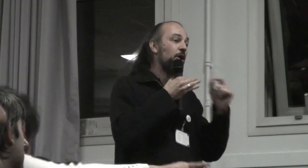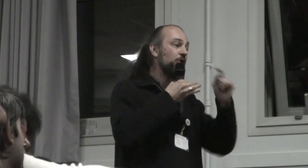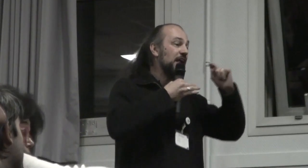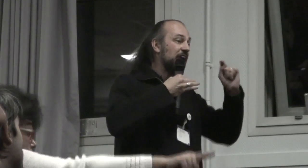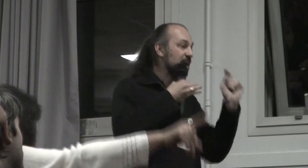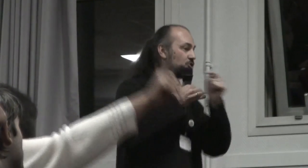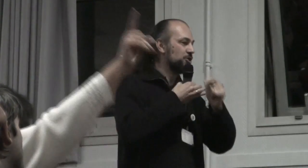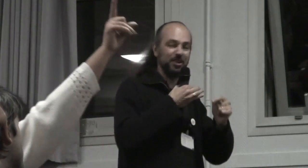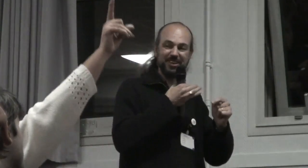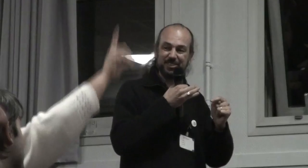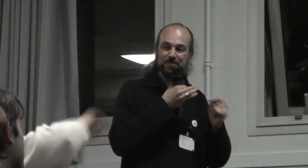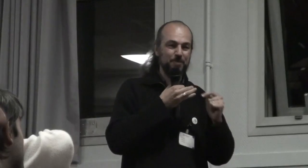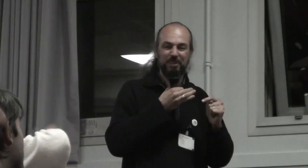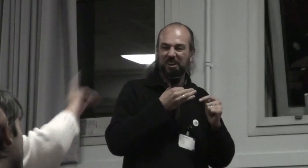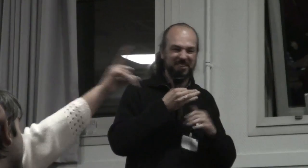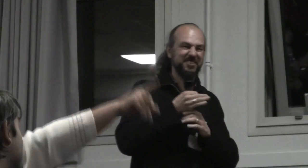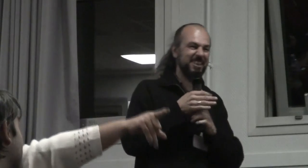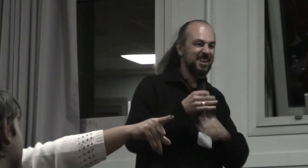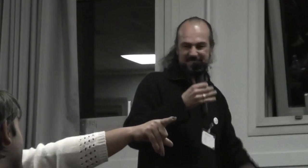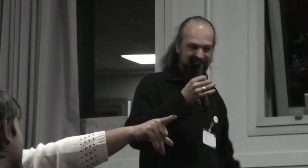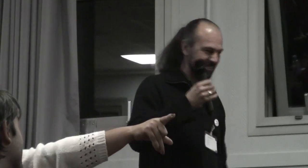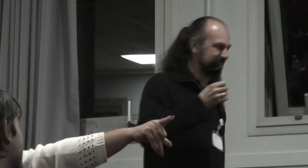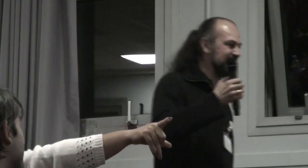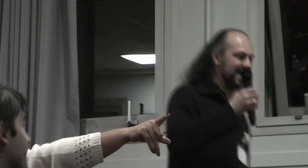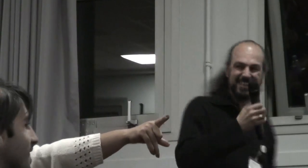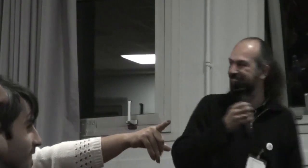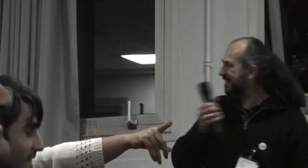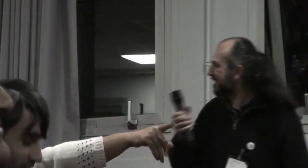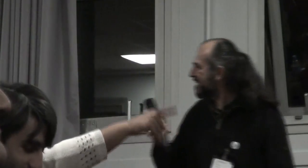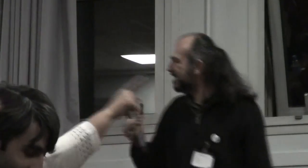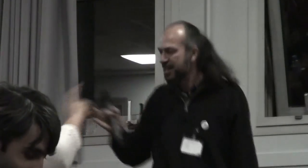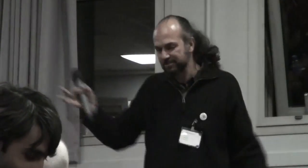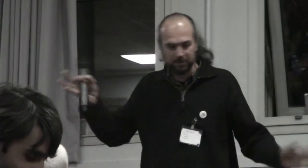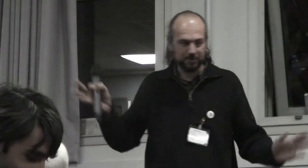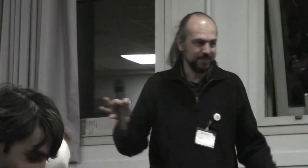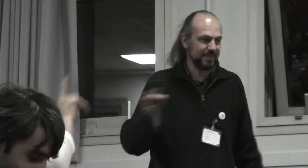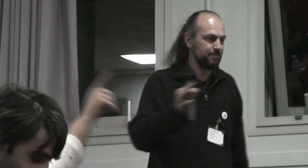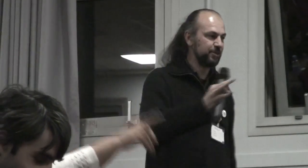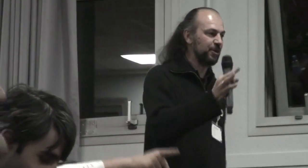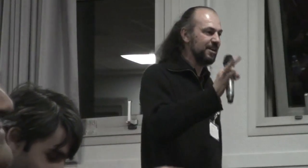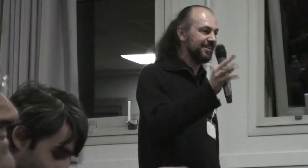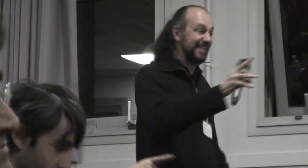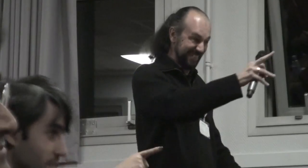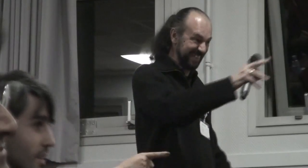parole et je ne peux me faire entendre une réaction de la question je voulais juste ajouter